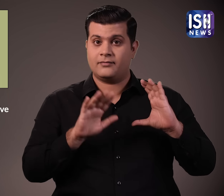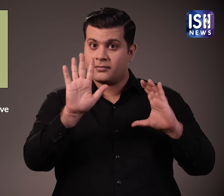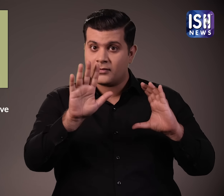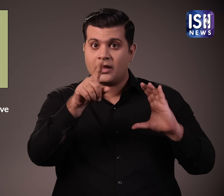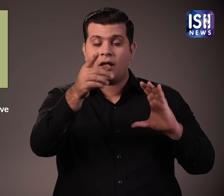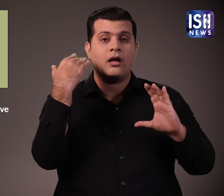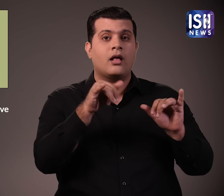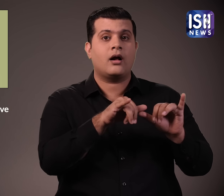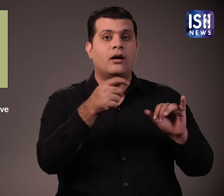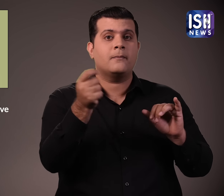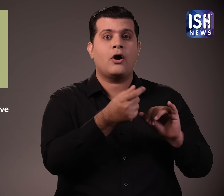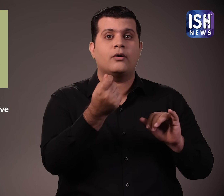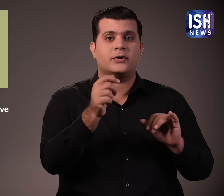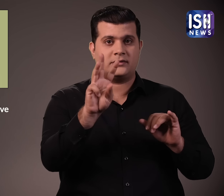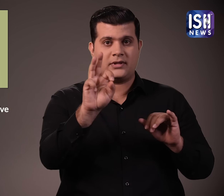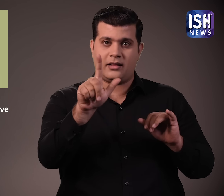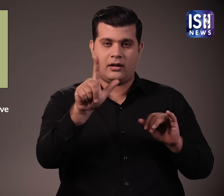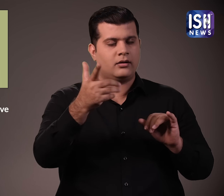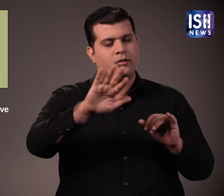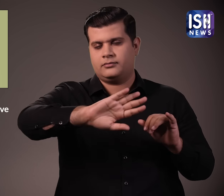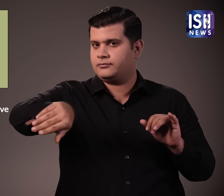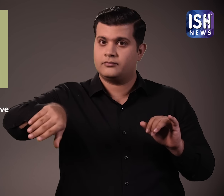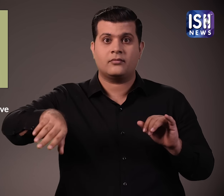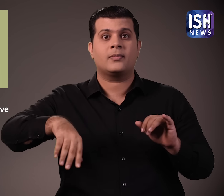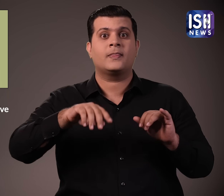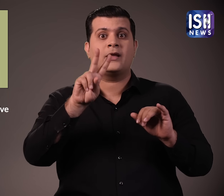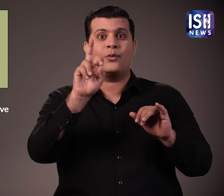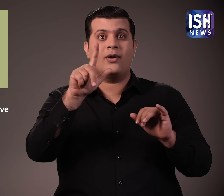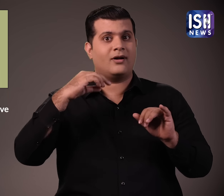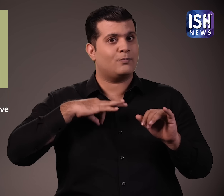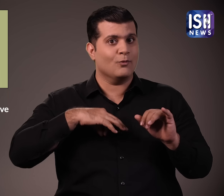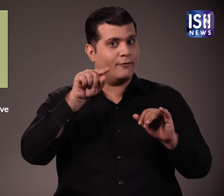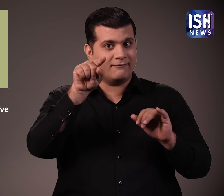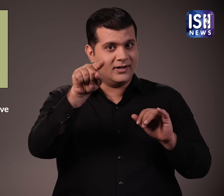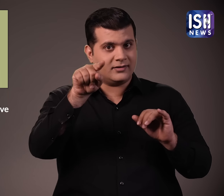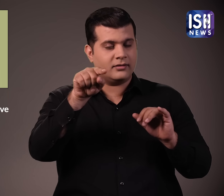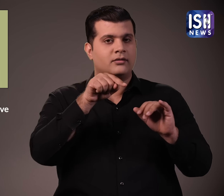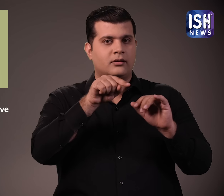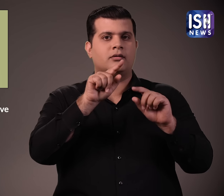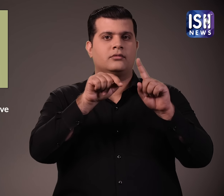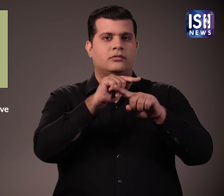आपका Capital Gain 20 लाक रुपे होगा और आपको इस पर टैक्स देना होगा